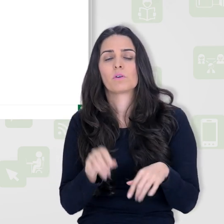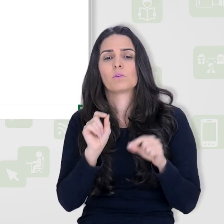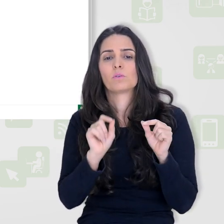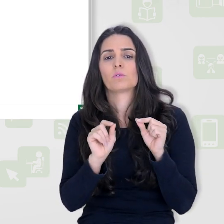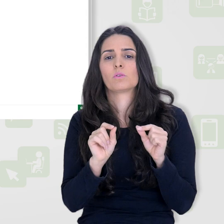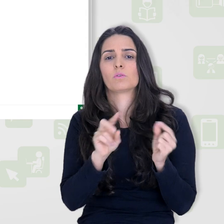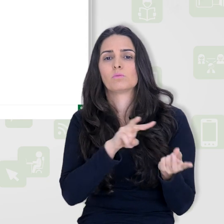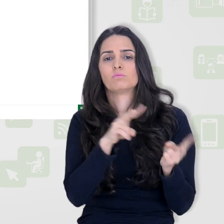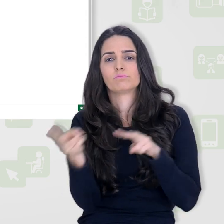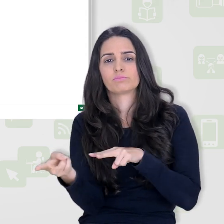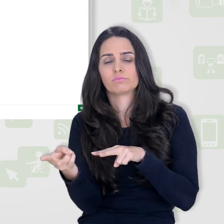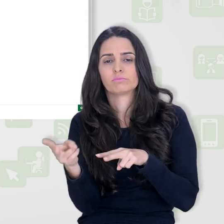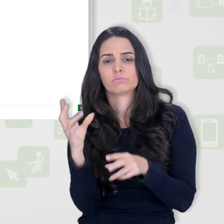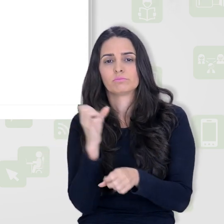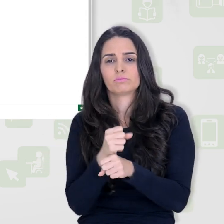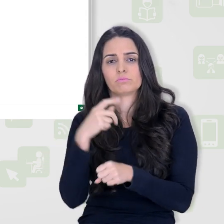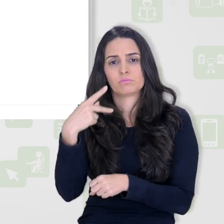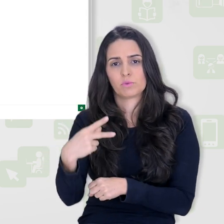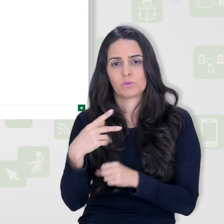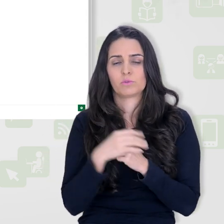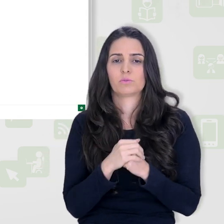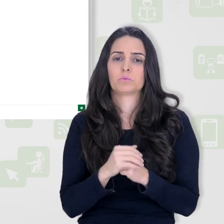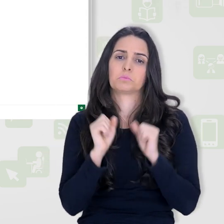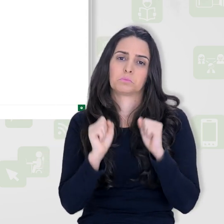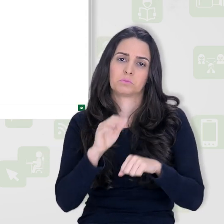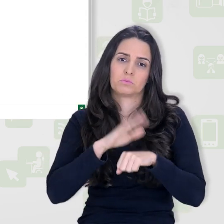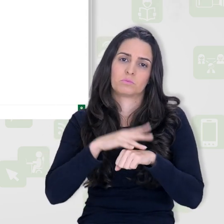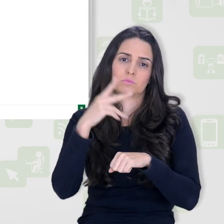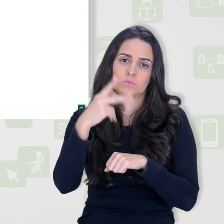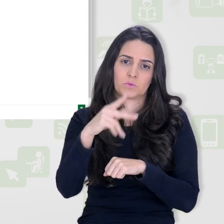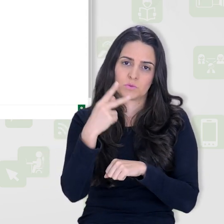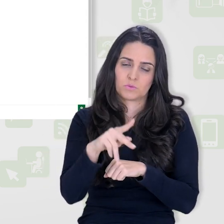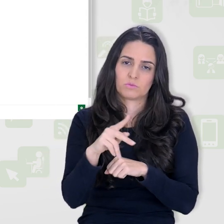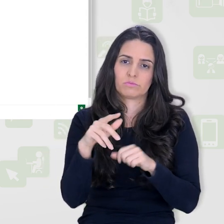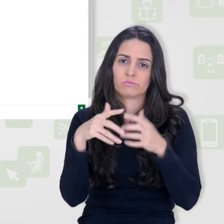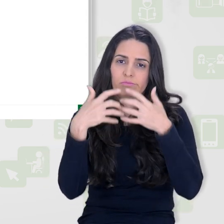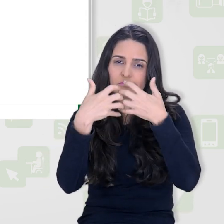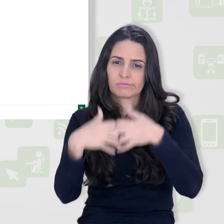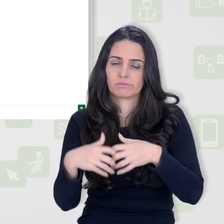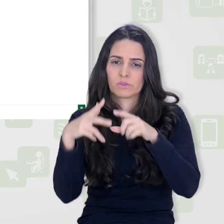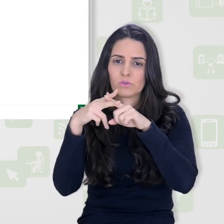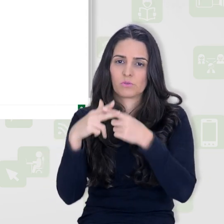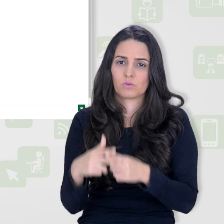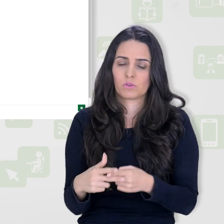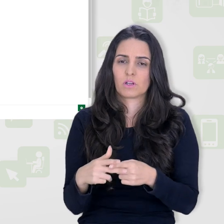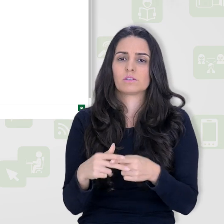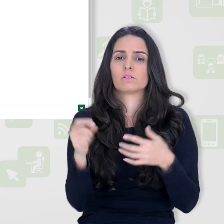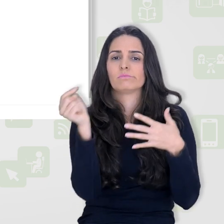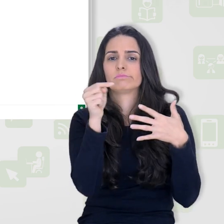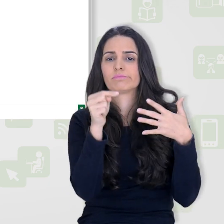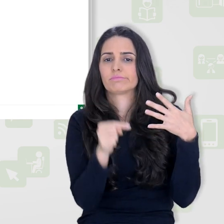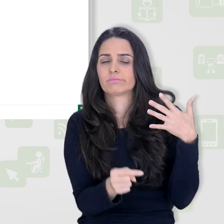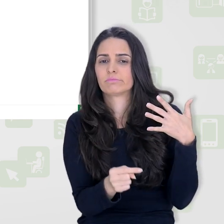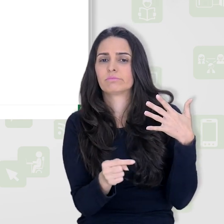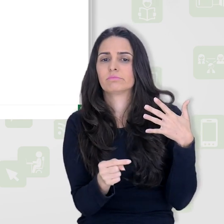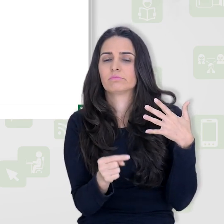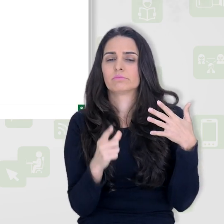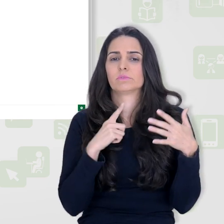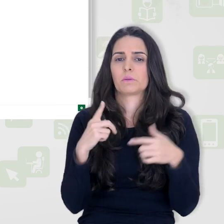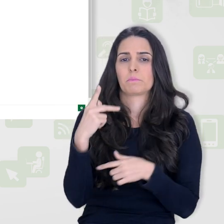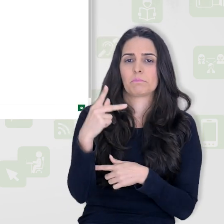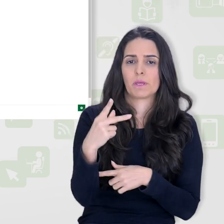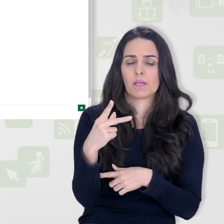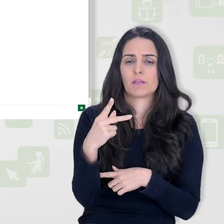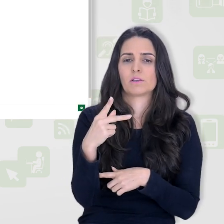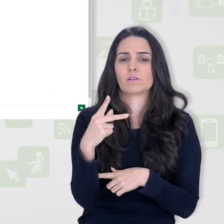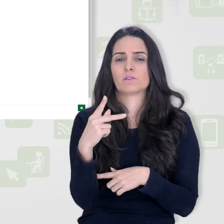final, vai ser feita a conversão. E aí, você pode fazer a sua personalização, verificar os seus critérios, quais